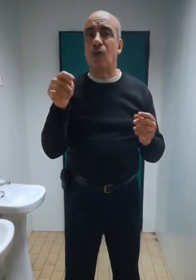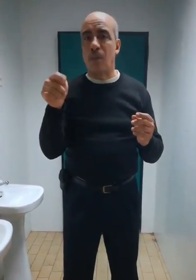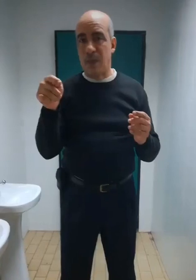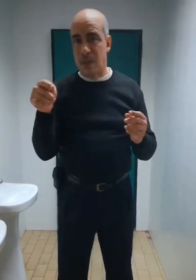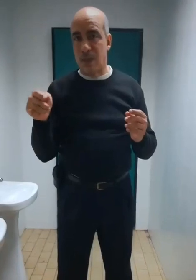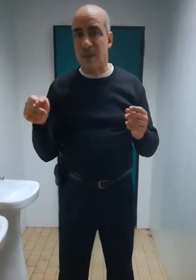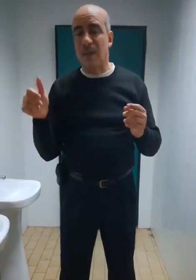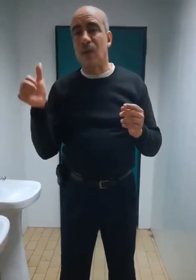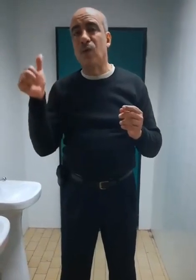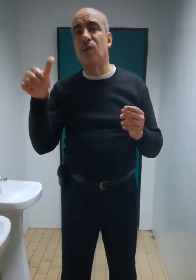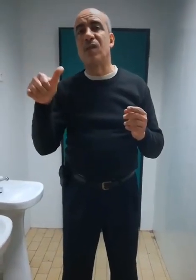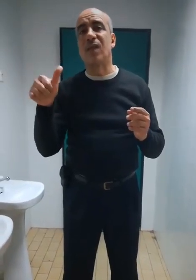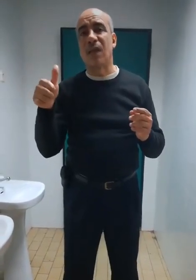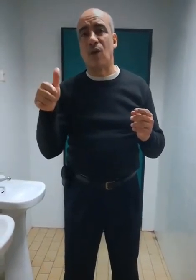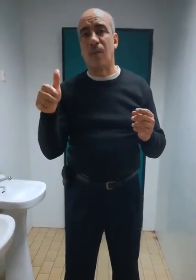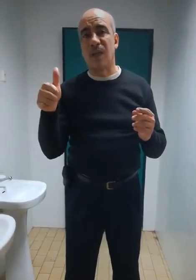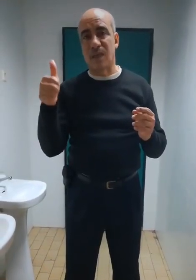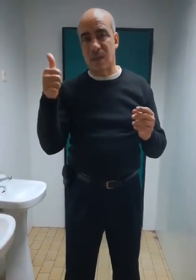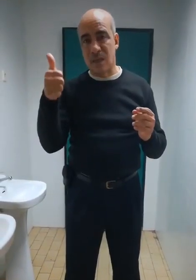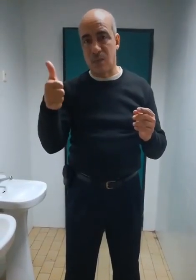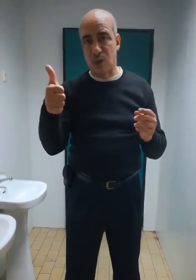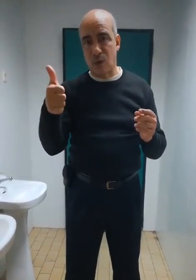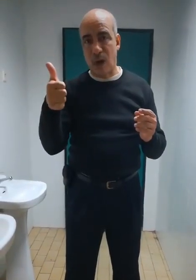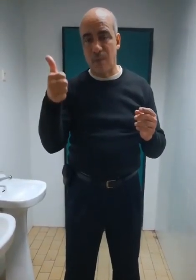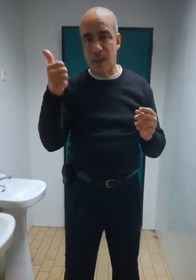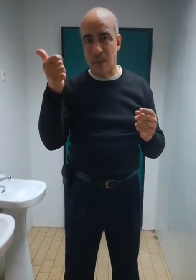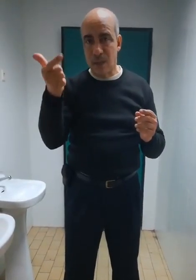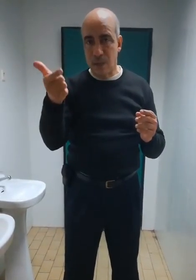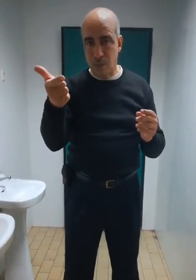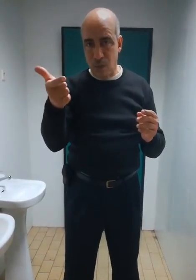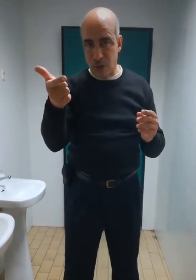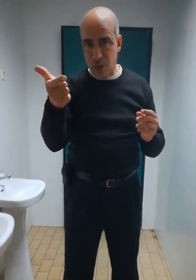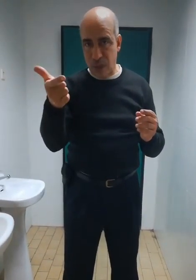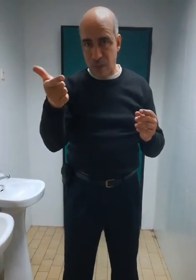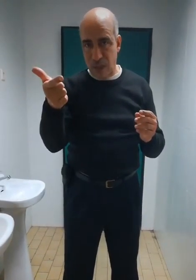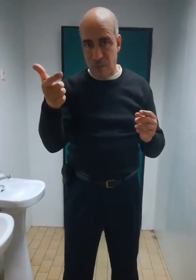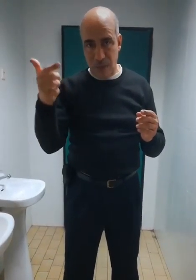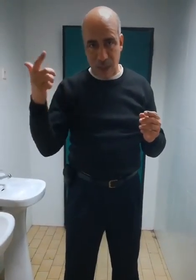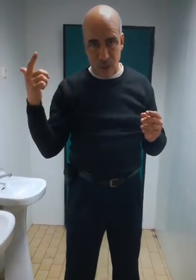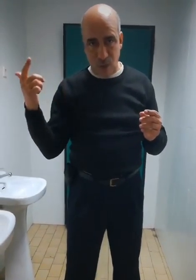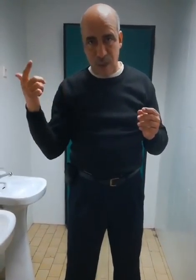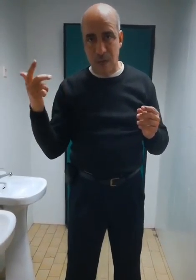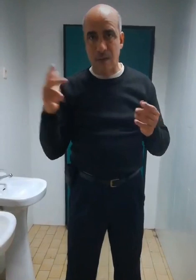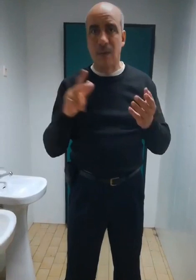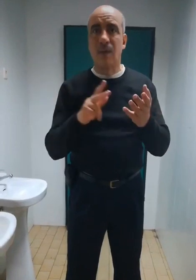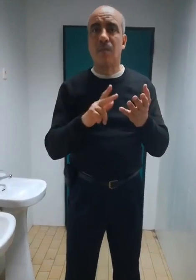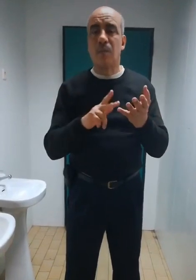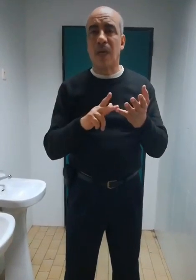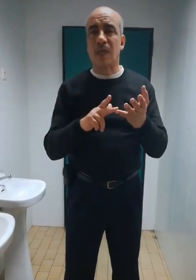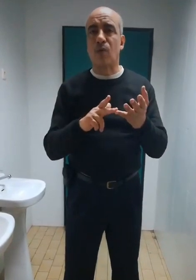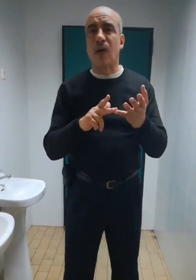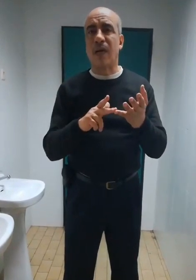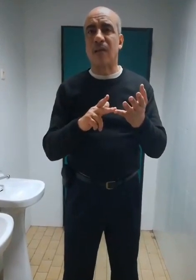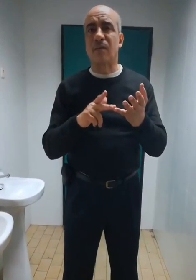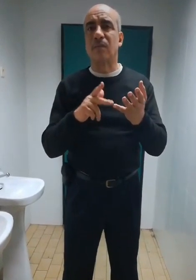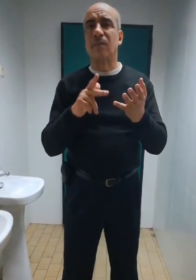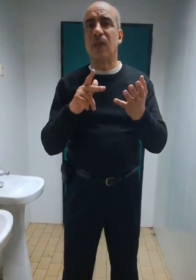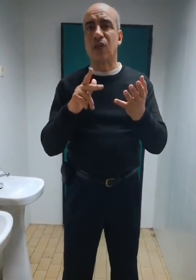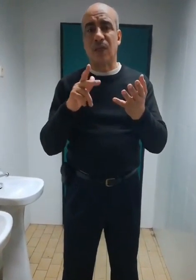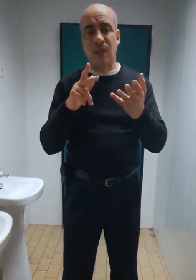complice. Il est aussi un complice. Zboudji Mohamed, pour vous dire Nabila, mon ex-novien, mon ex-mujer, mes judas,